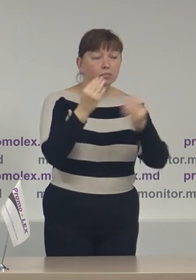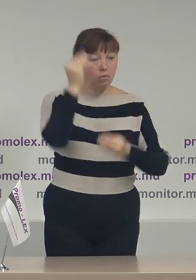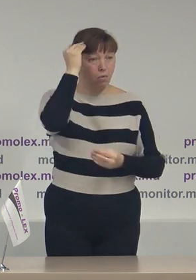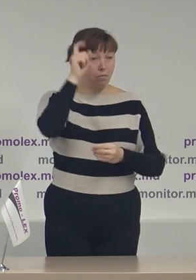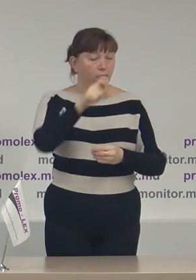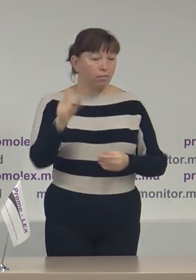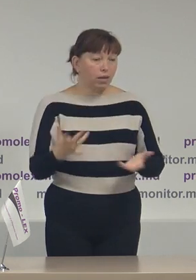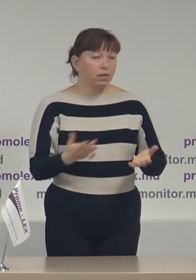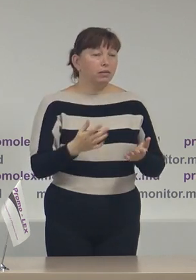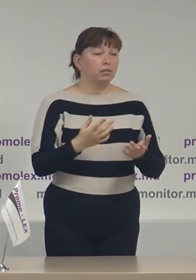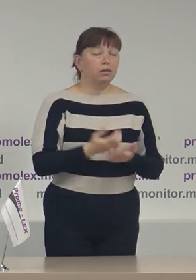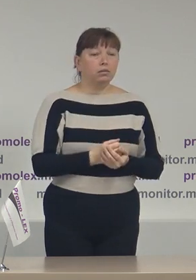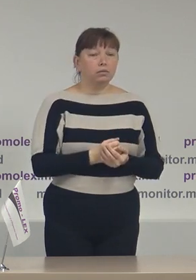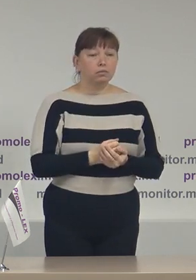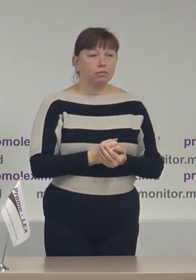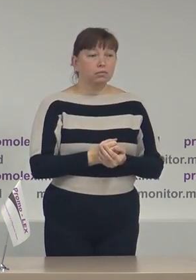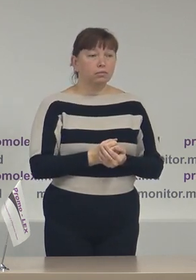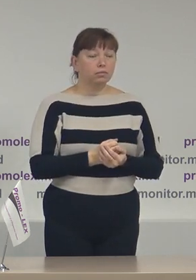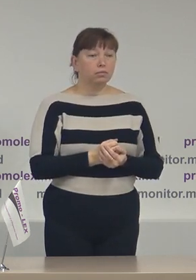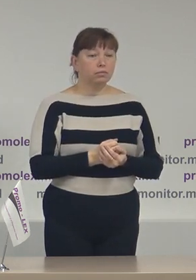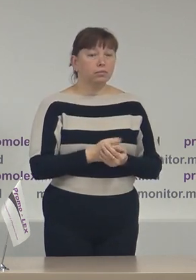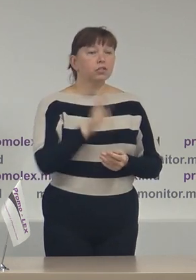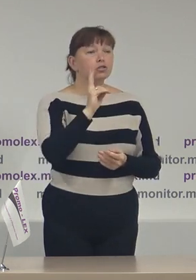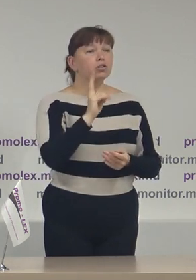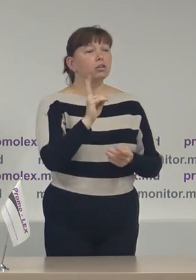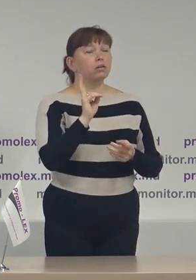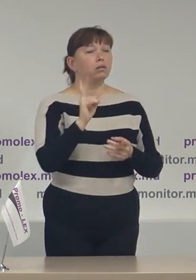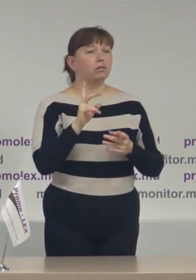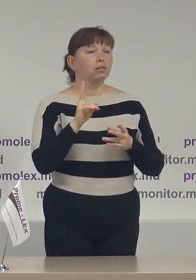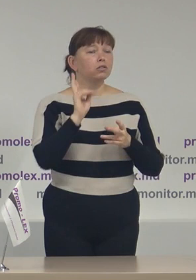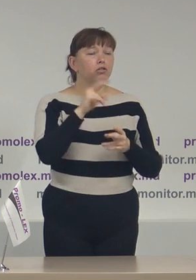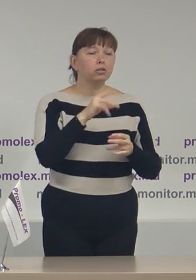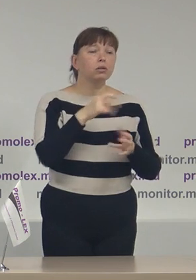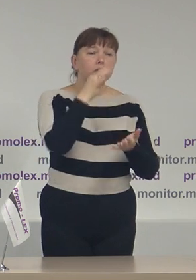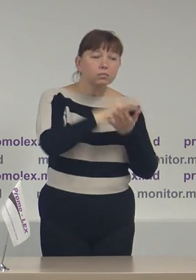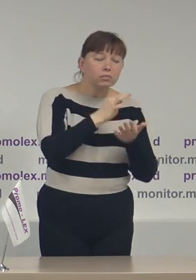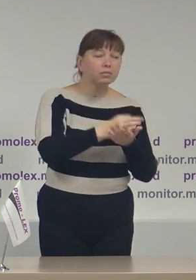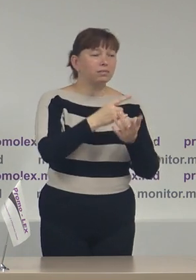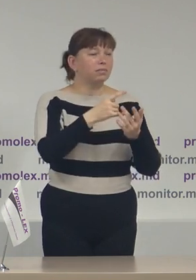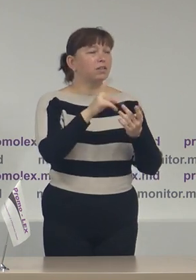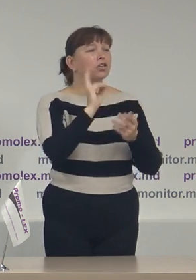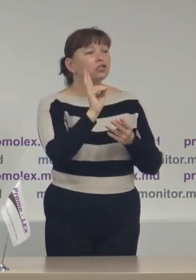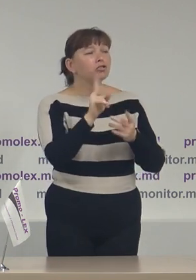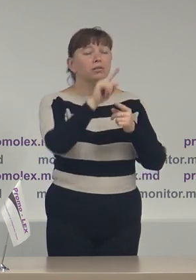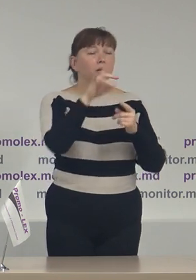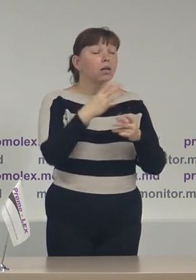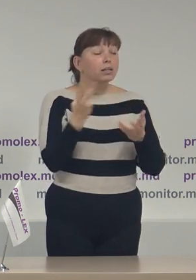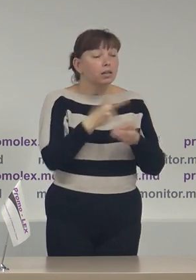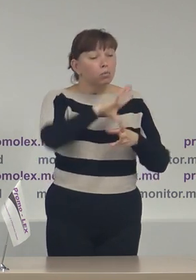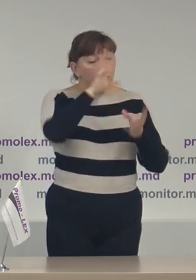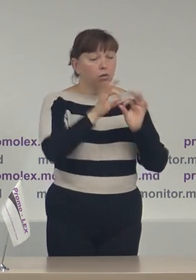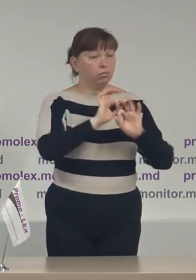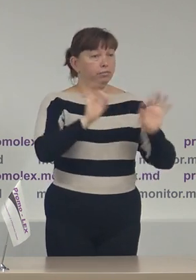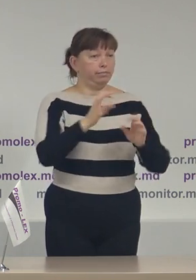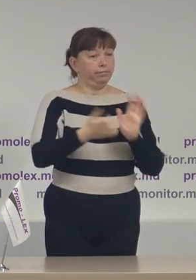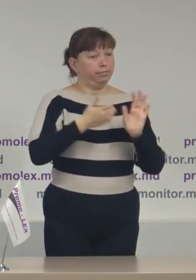eșteonul cine este comanditarul acestor sondaje etc. În ultimul